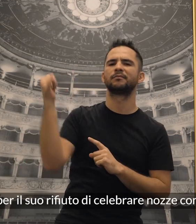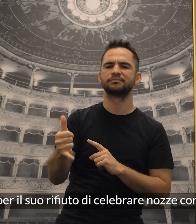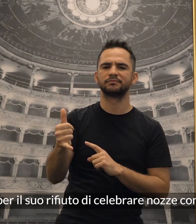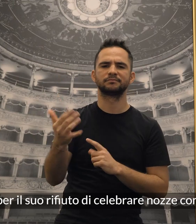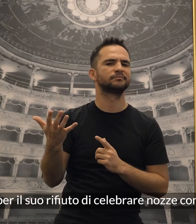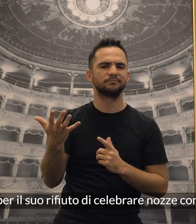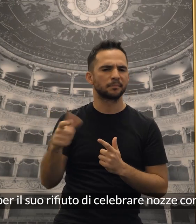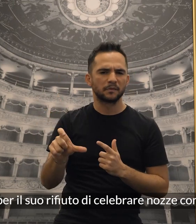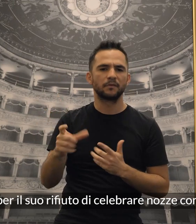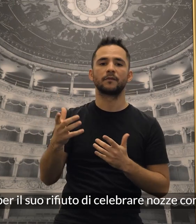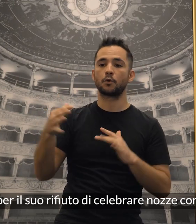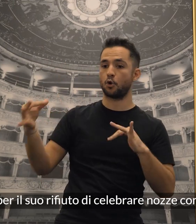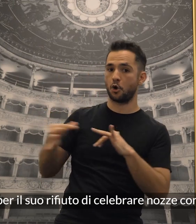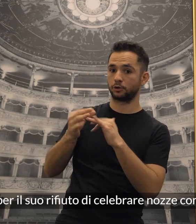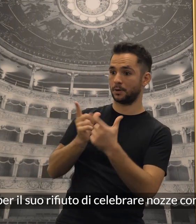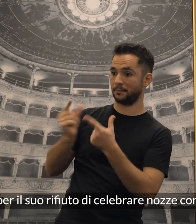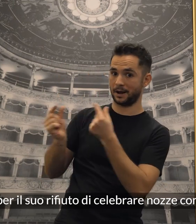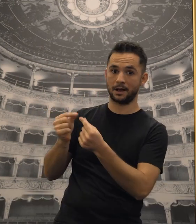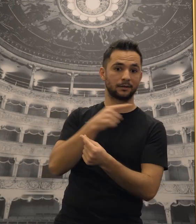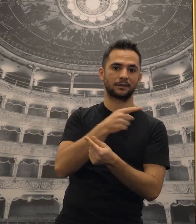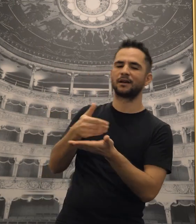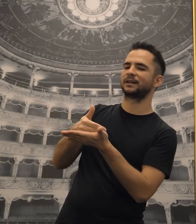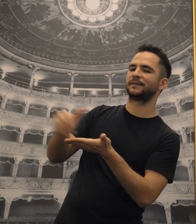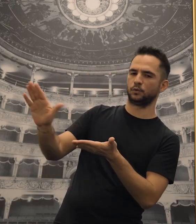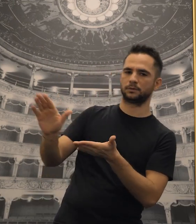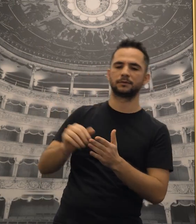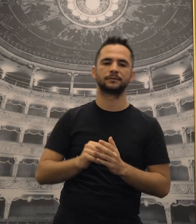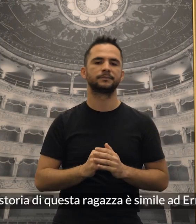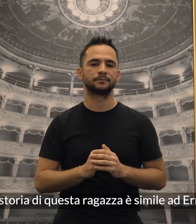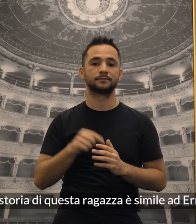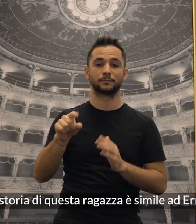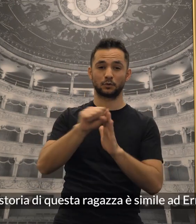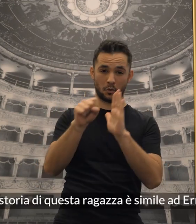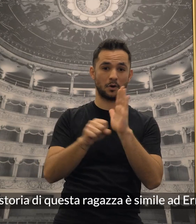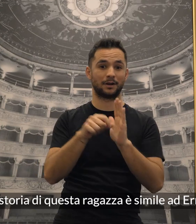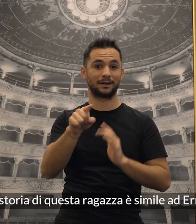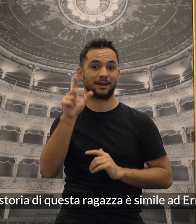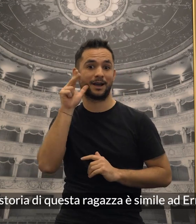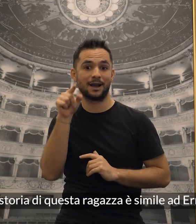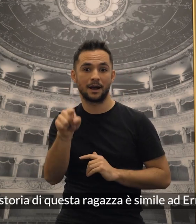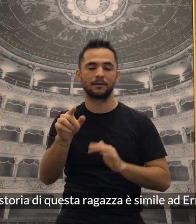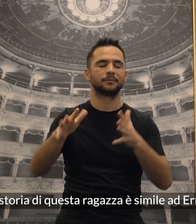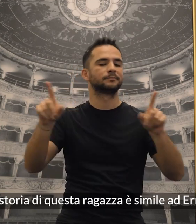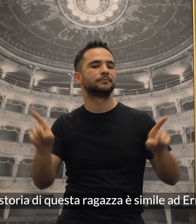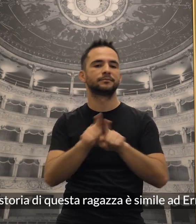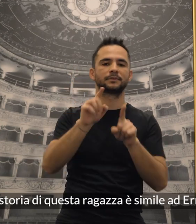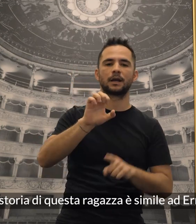rifiuto di celebrare nozze combinate. La storia di questa ragazza è simile ad Ermia.